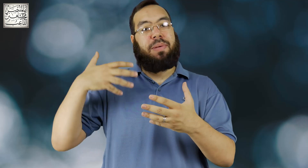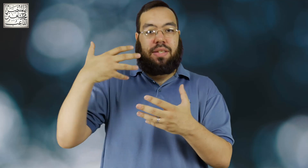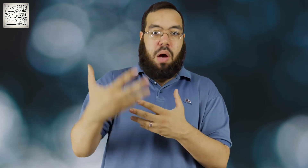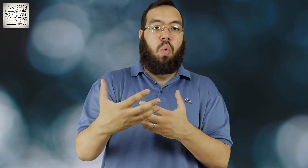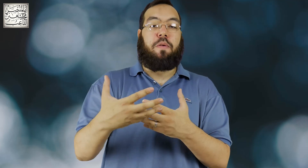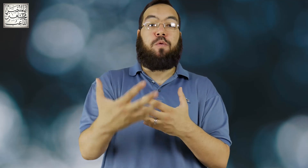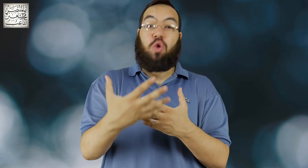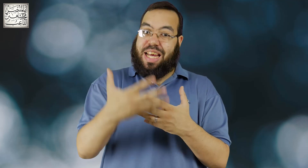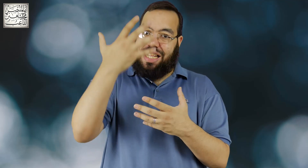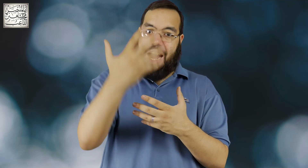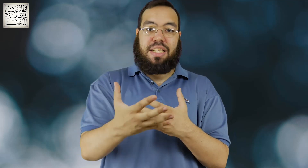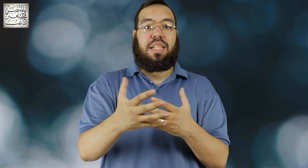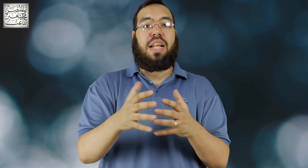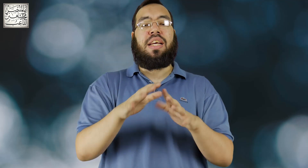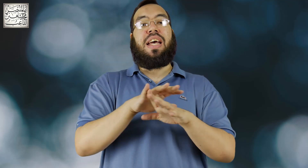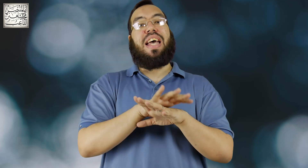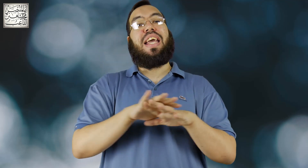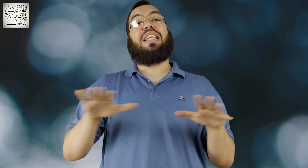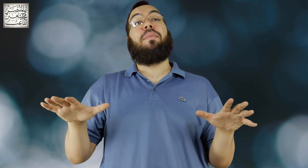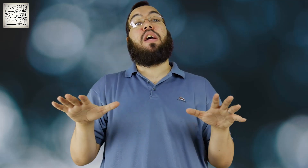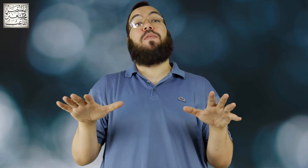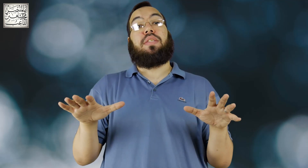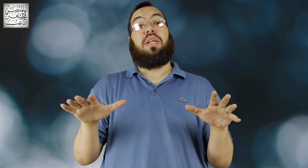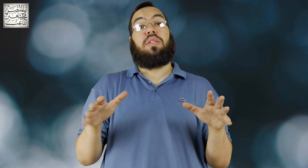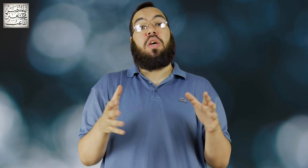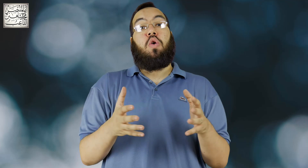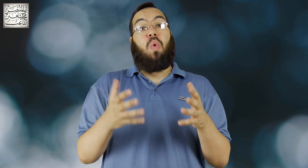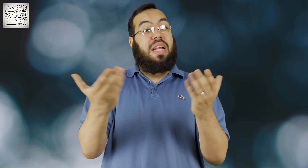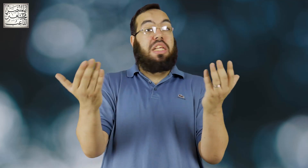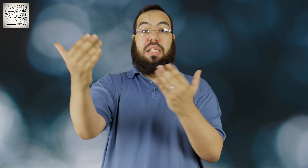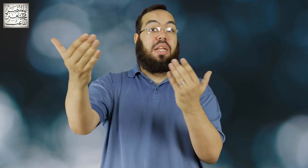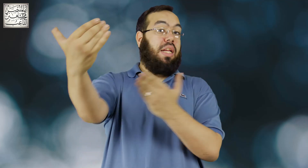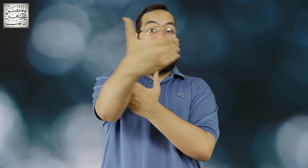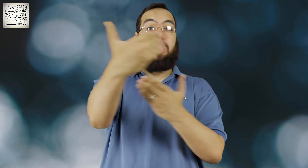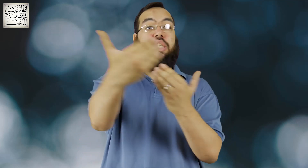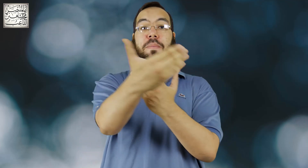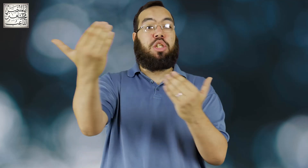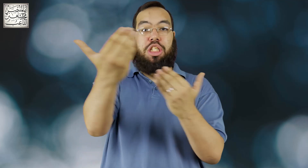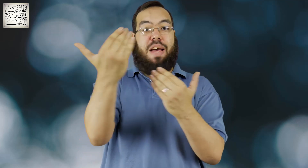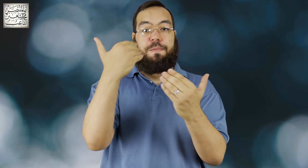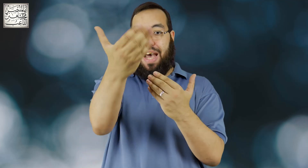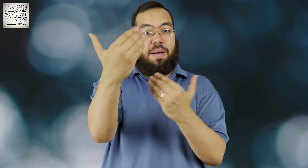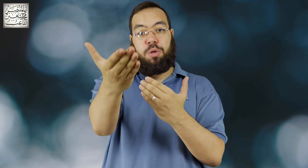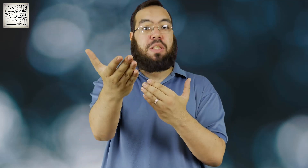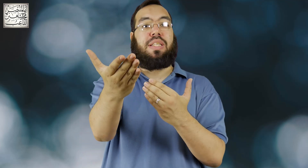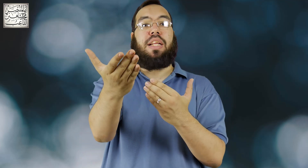بتصور 4K تحديدا هلاقي الكاميرا فصلت وانا اصلا الشاشة مش لفة انا مش باصص على